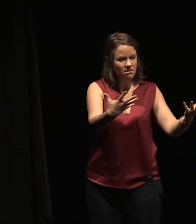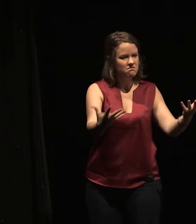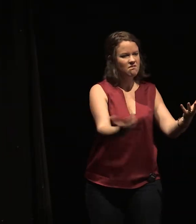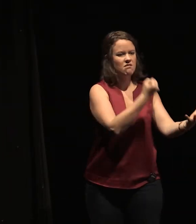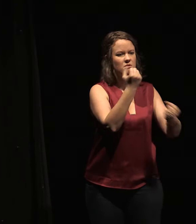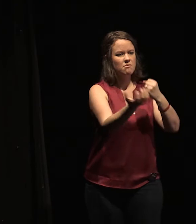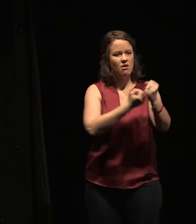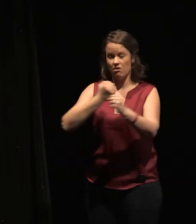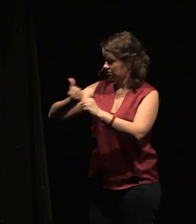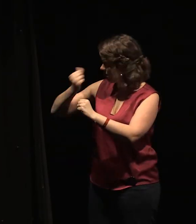désert.